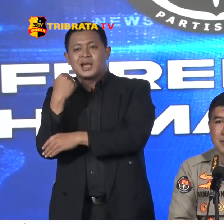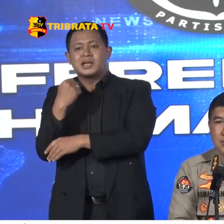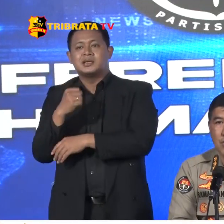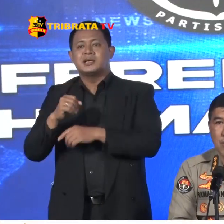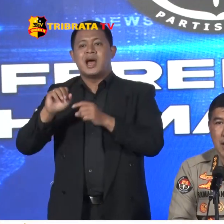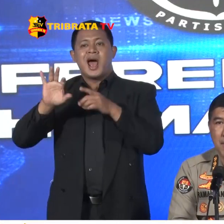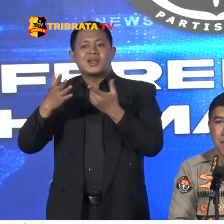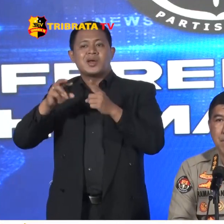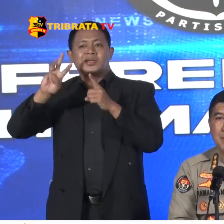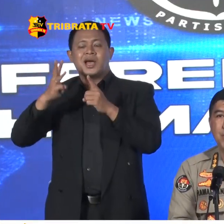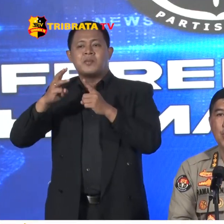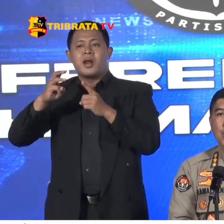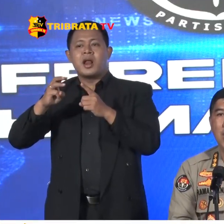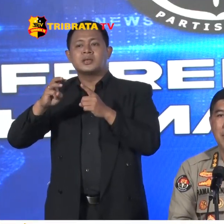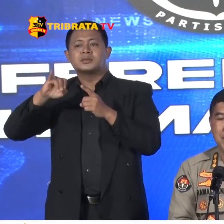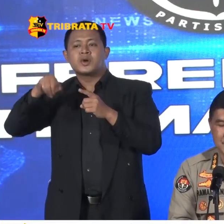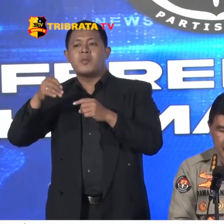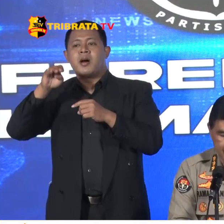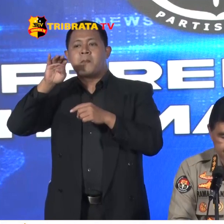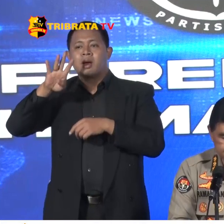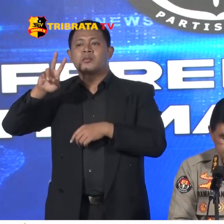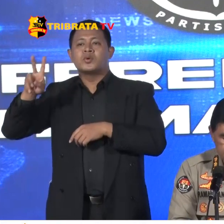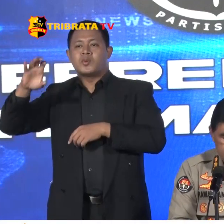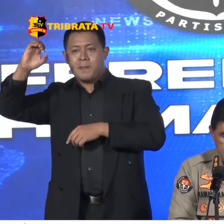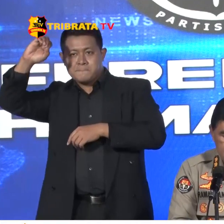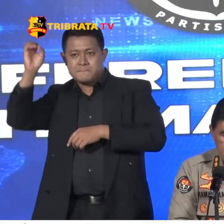13,42%